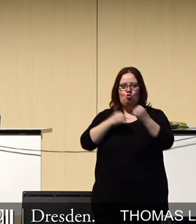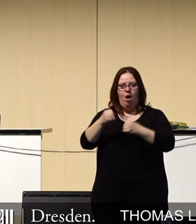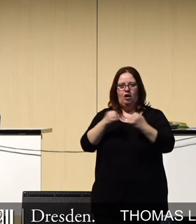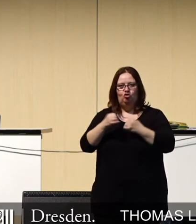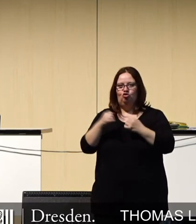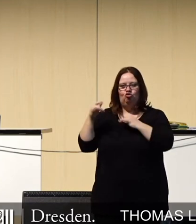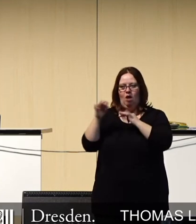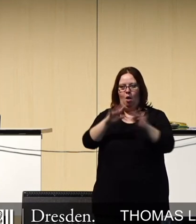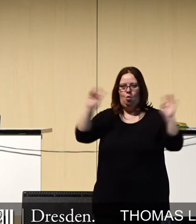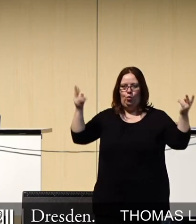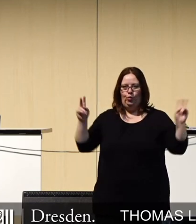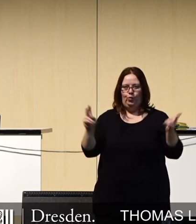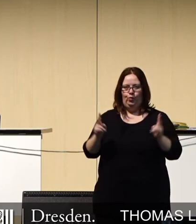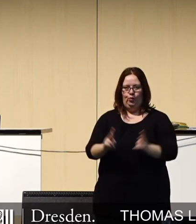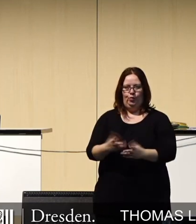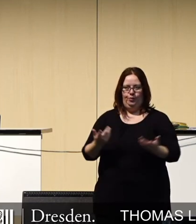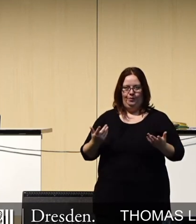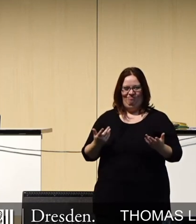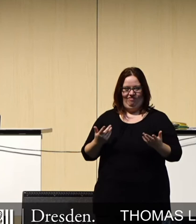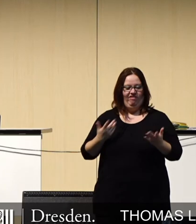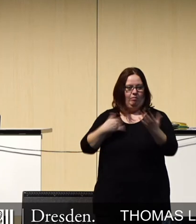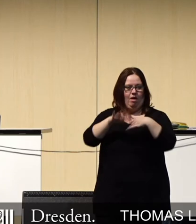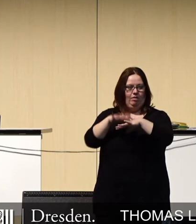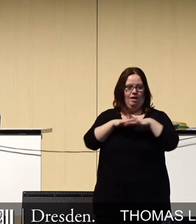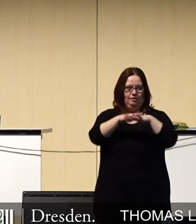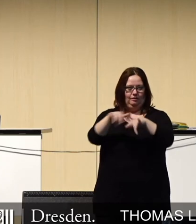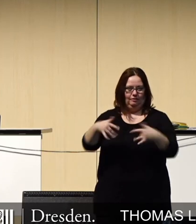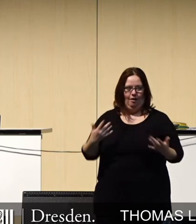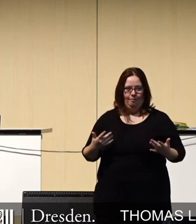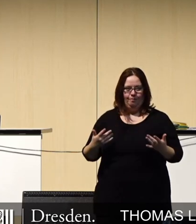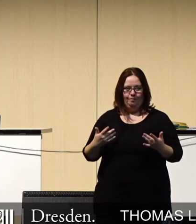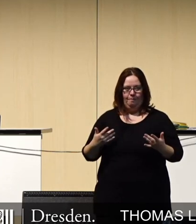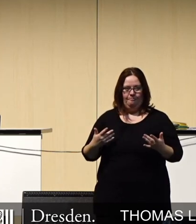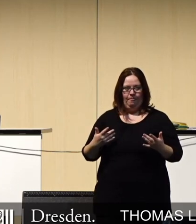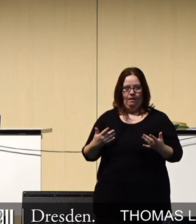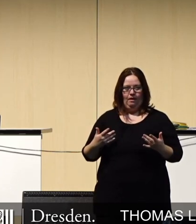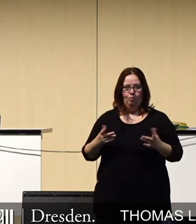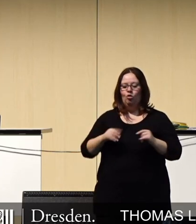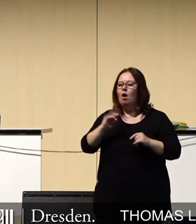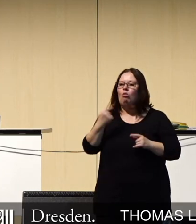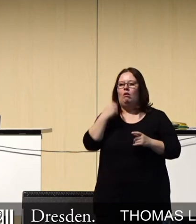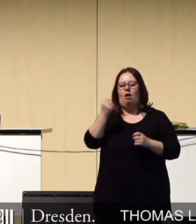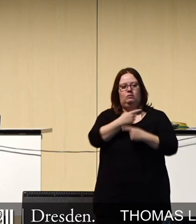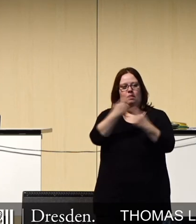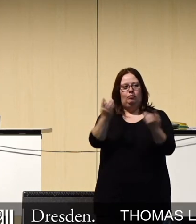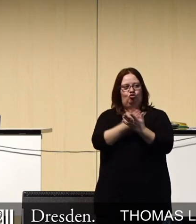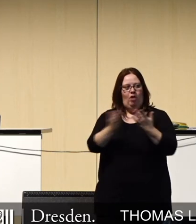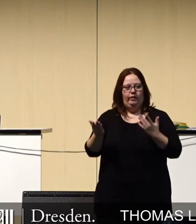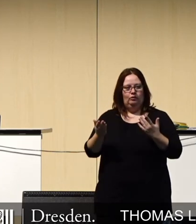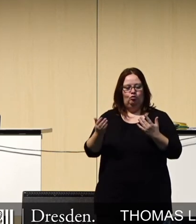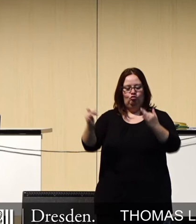der absorbierten Strahlung unserer Körper zukünftig geringer werden kann. Letztendlich liegt es ohnehin an jedem selbst, welcher